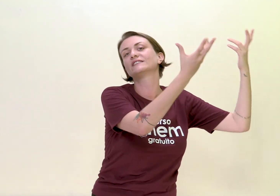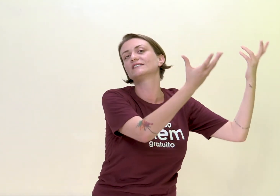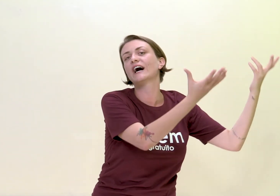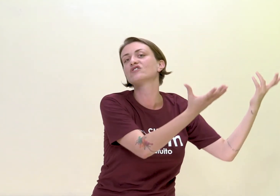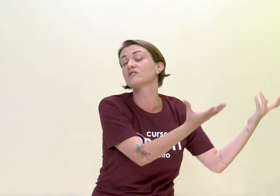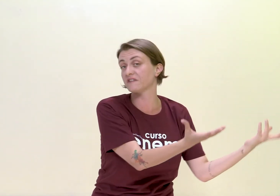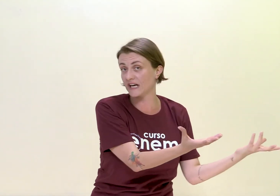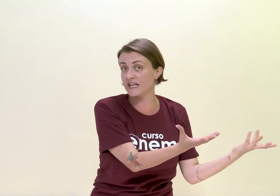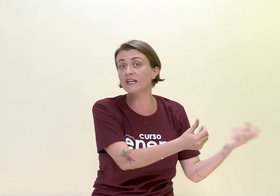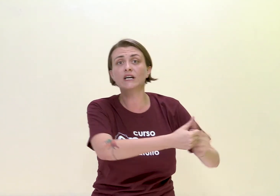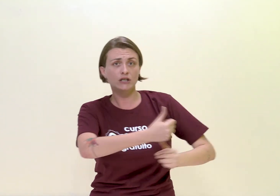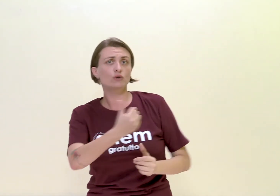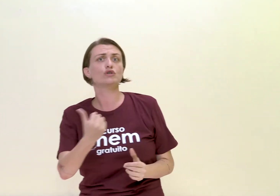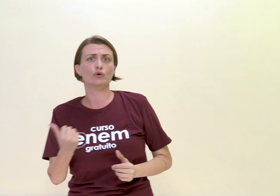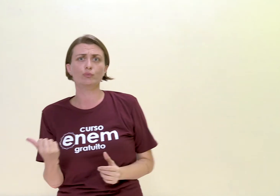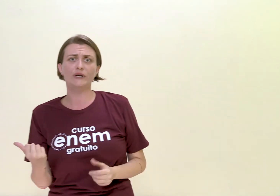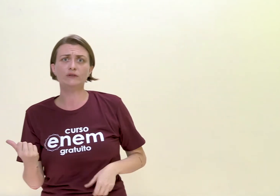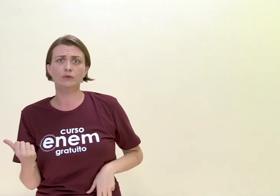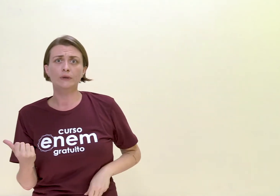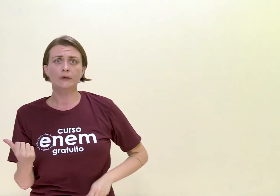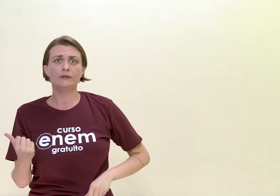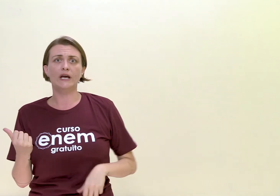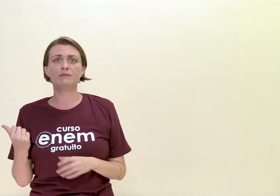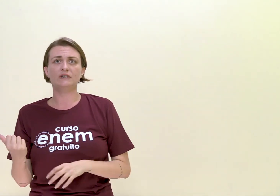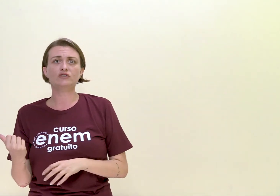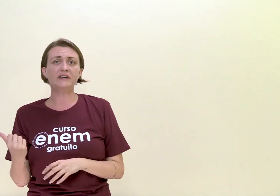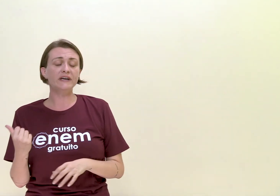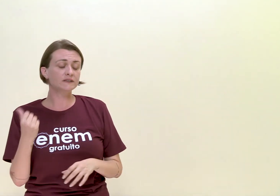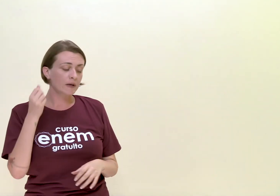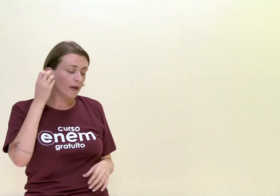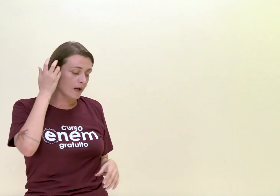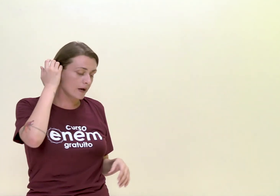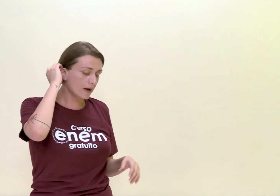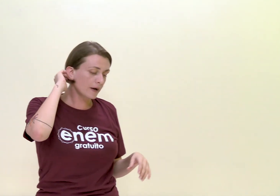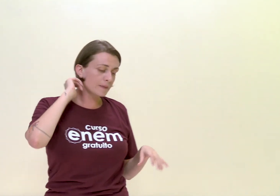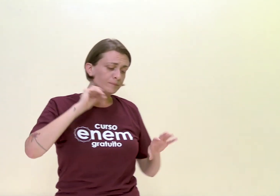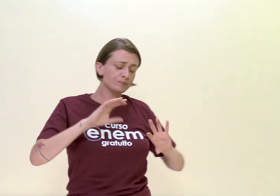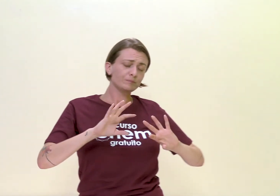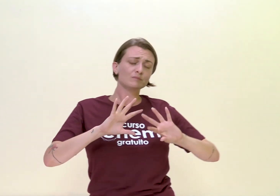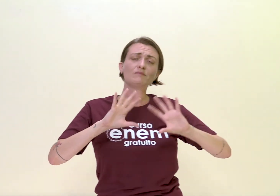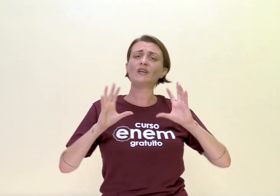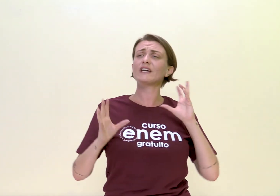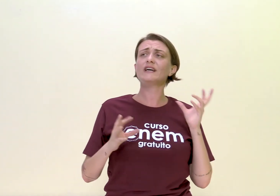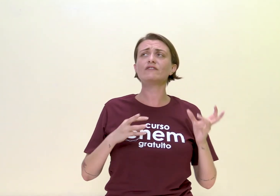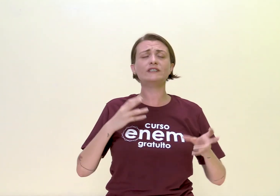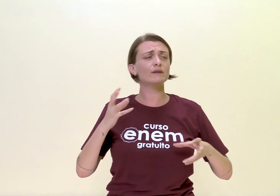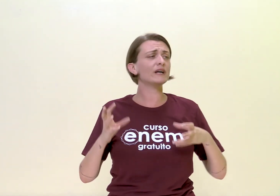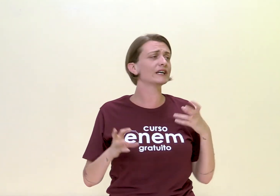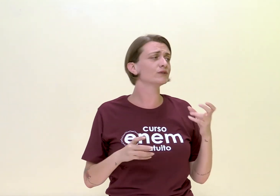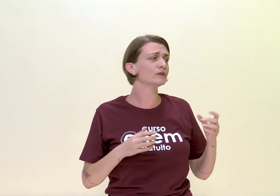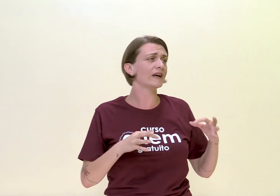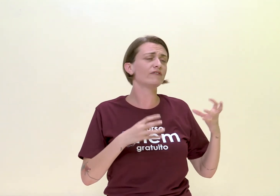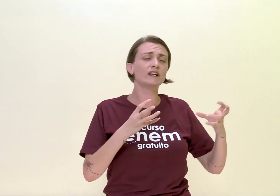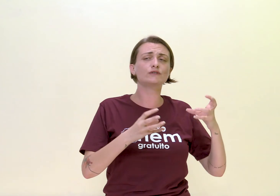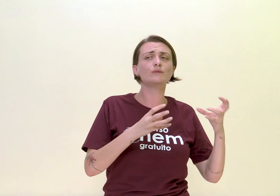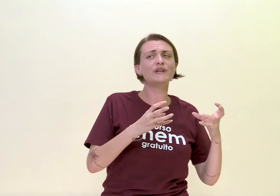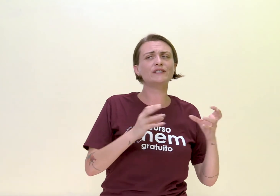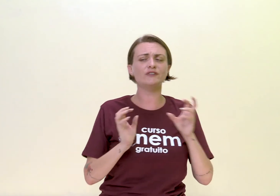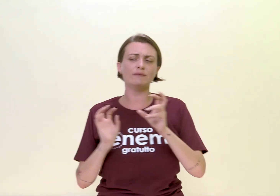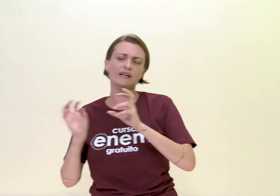a cidade de Vila Rica, que hoje é Ouro Preto, em Minas Gerais. E aí ele vai trabalhando, falando sobre isso, fazendo uma